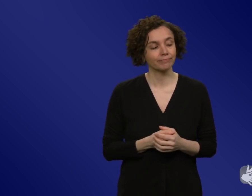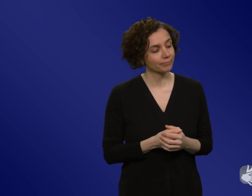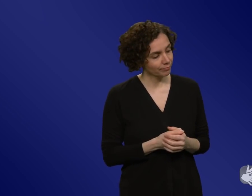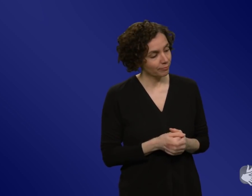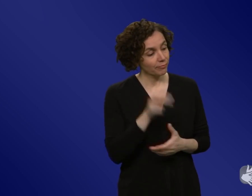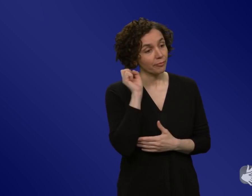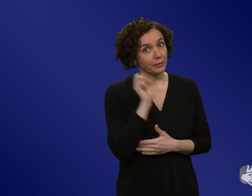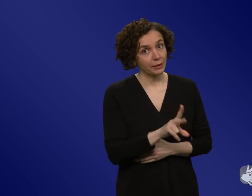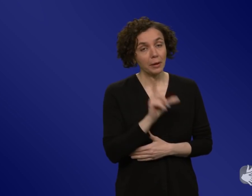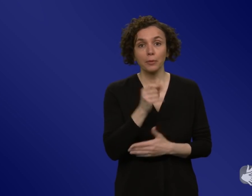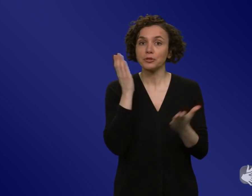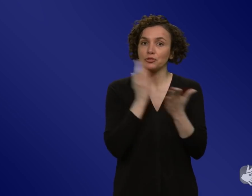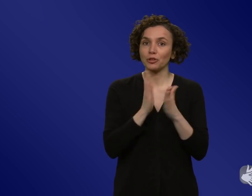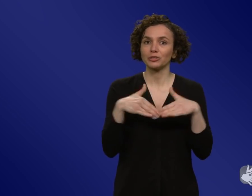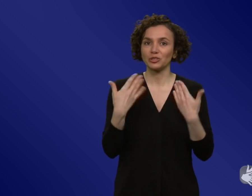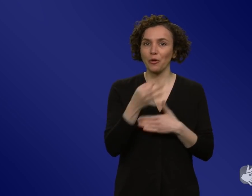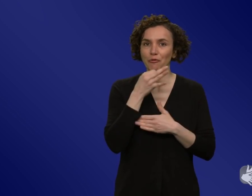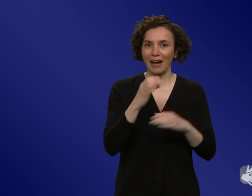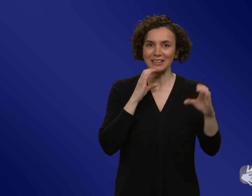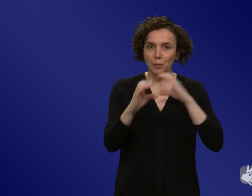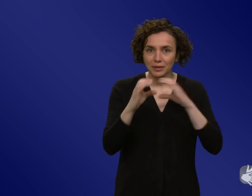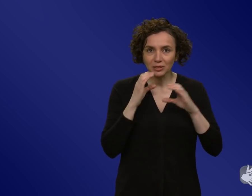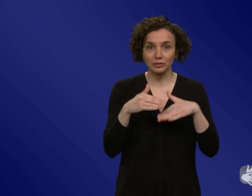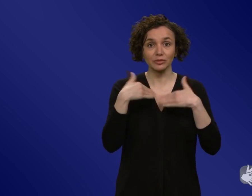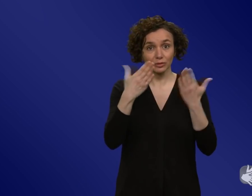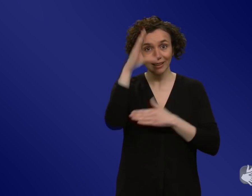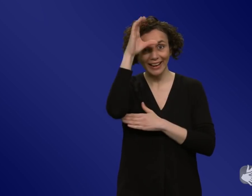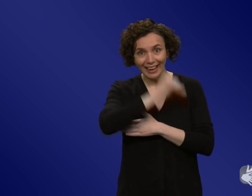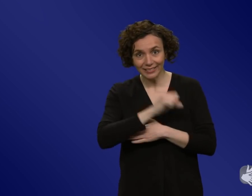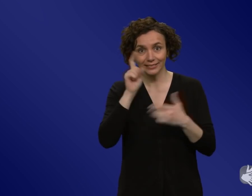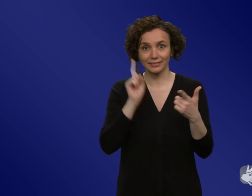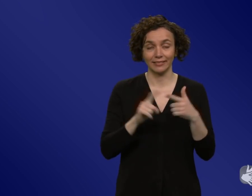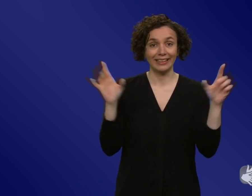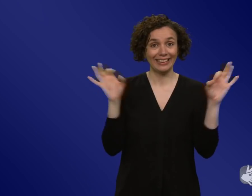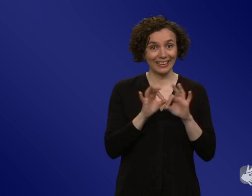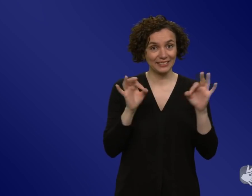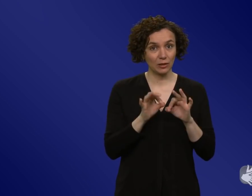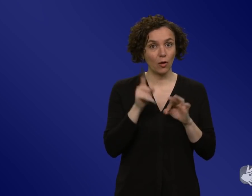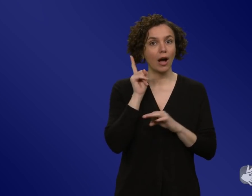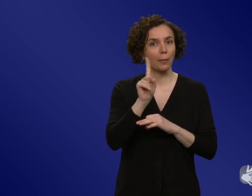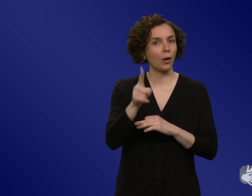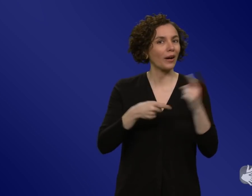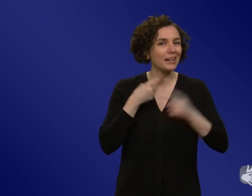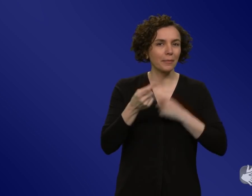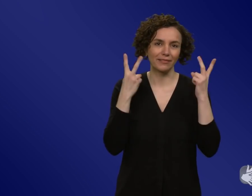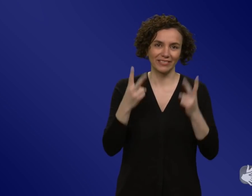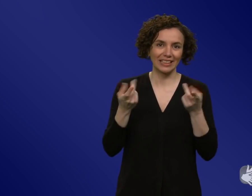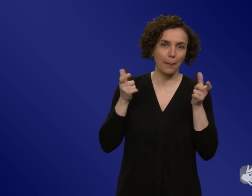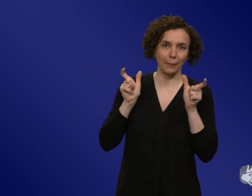Kommunikation solcher Erkenntnisse und solcher Risiken. Diese Risikowahrnehmung hat ja aber auch viel mit Prävention zu tun und die wiederum mit der